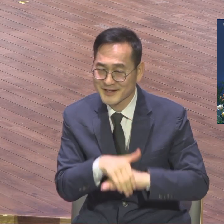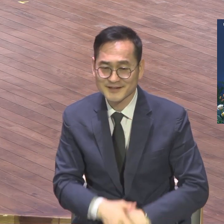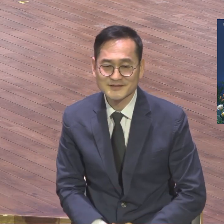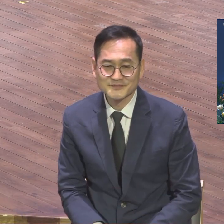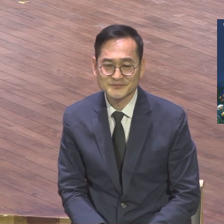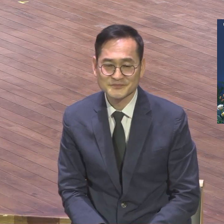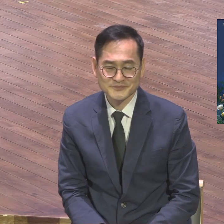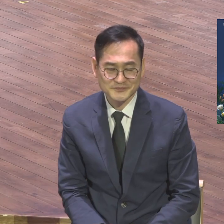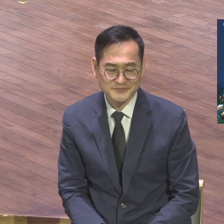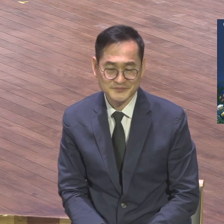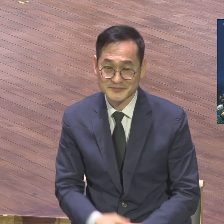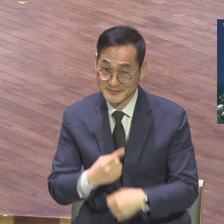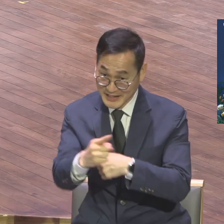내년에는 몇 시에 할 것인가?